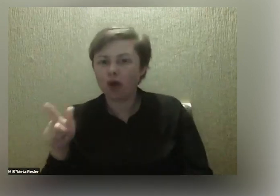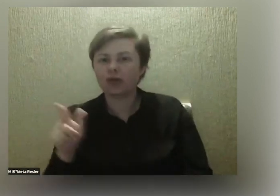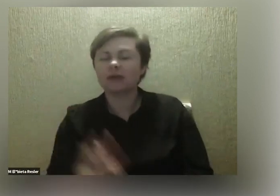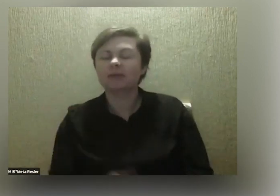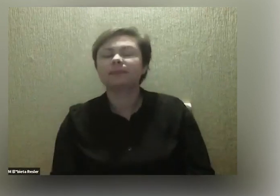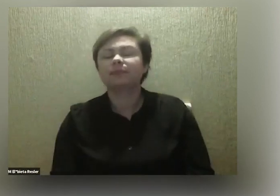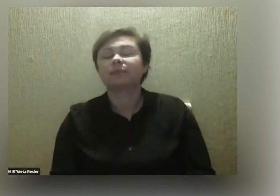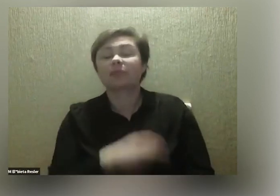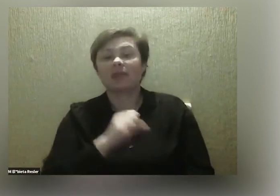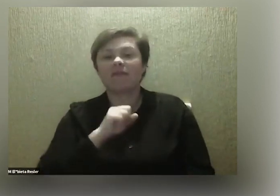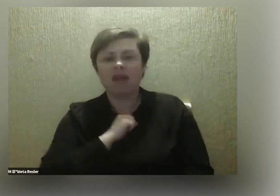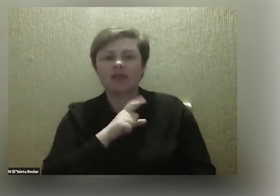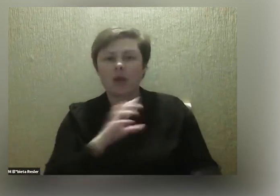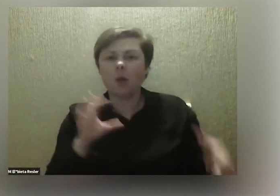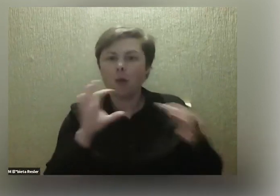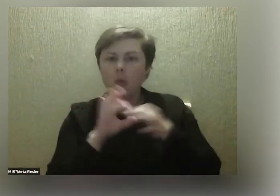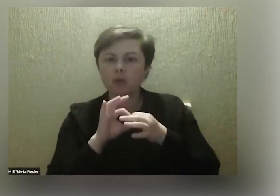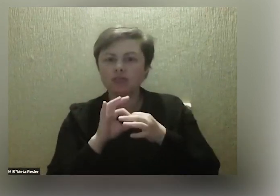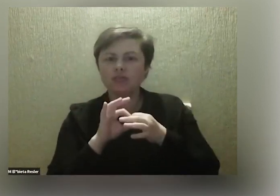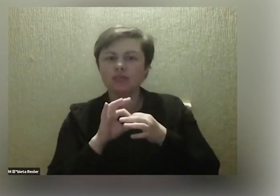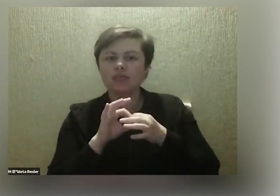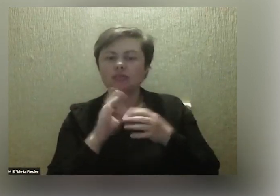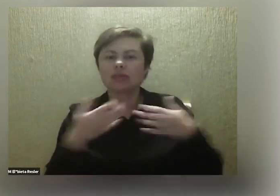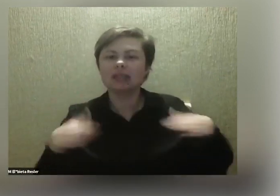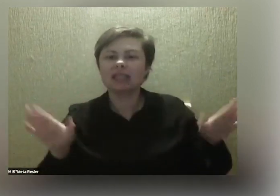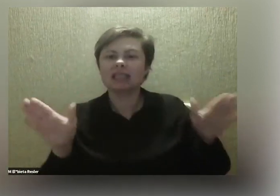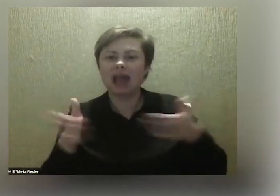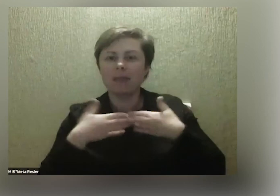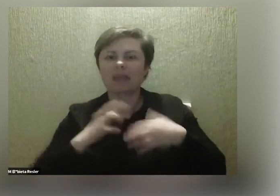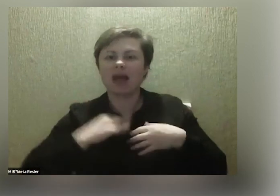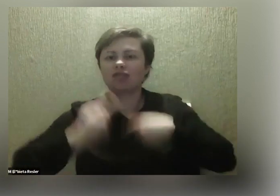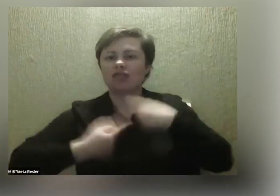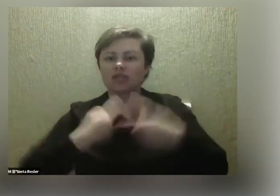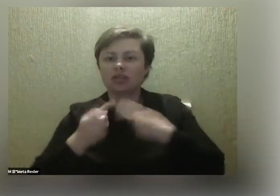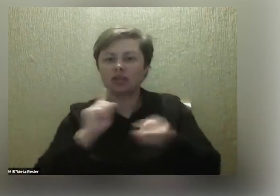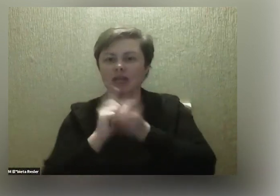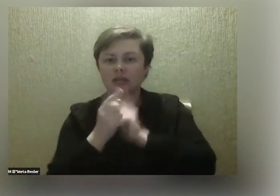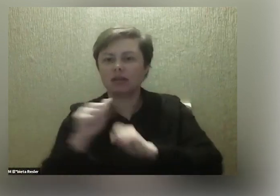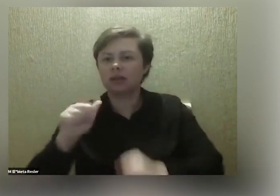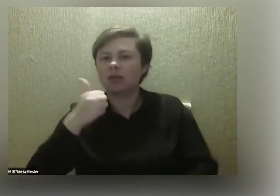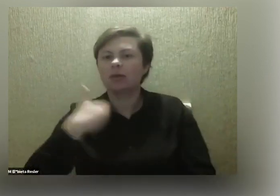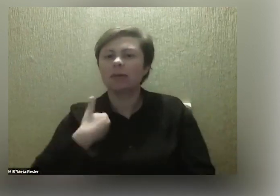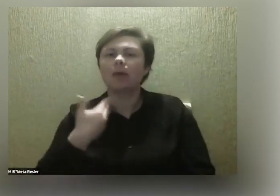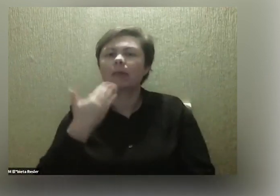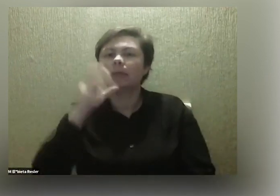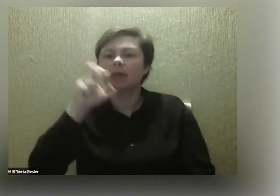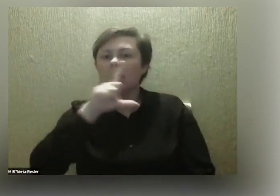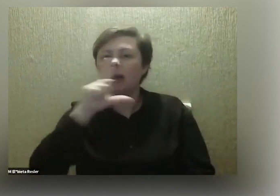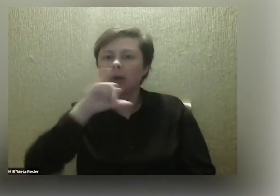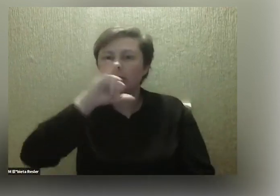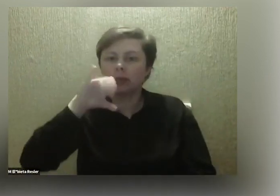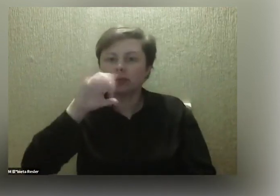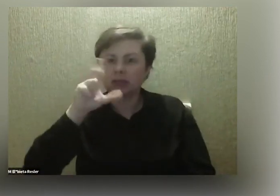to fajnie się łączy z domyka klamrą nasz cykl spotkań, bo pierwszy był Michał Justycki, który jest